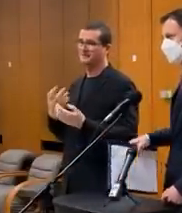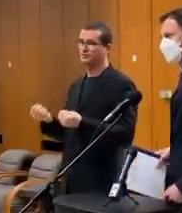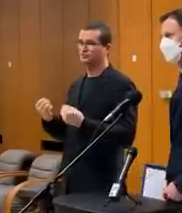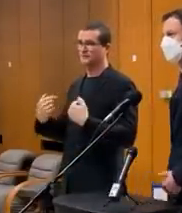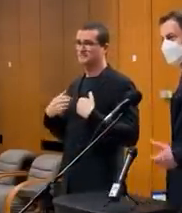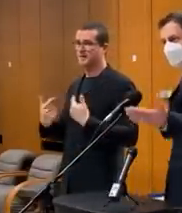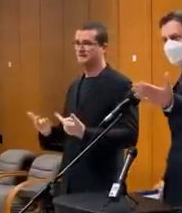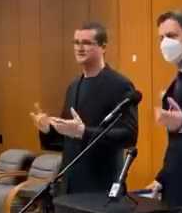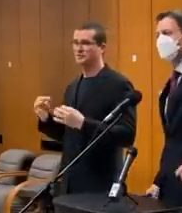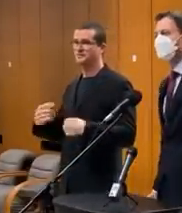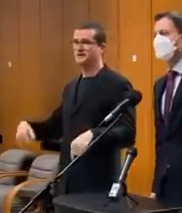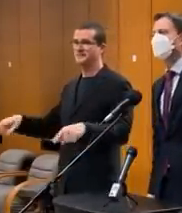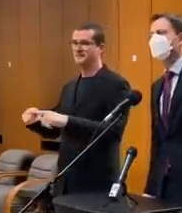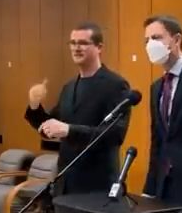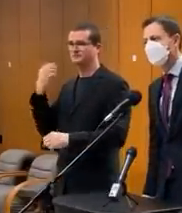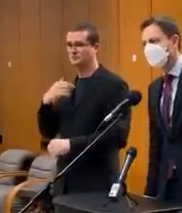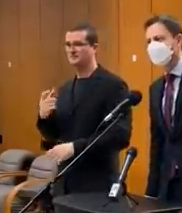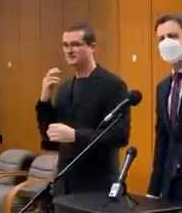Držte nám palce, priateľe. to dobré aj pre vás, aj pre občanov. Prajem vám pekný deň. Dovidíme.